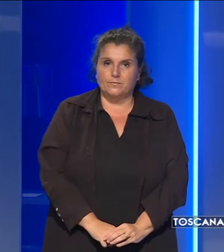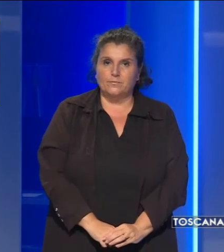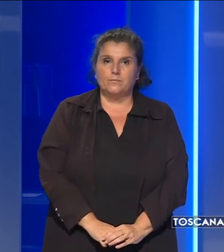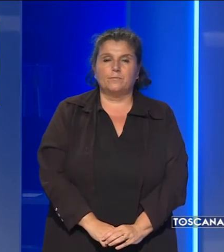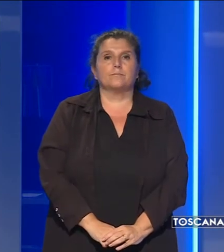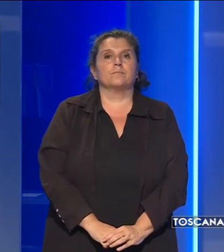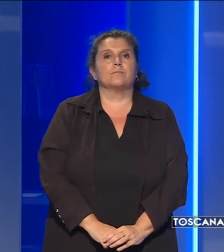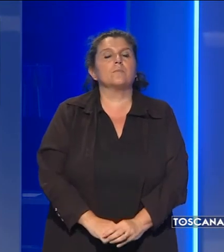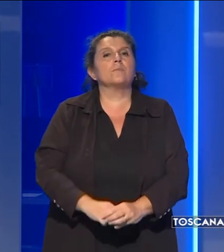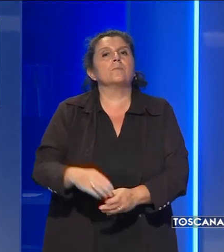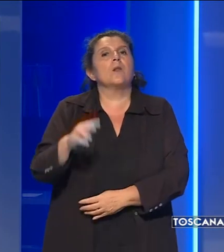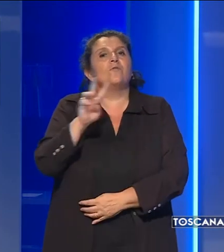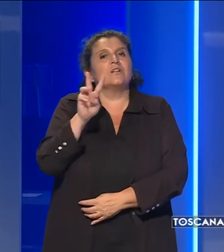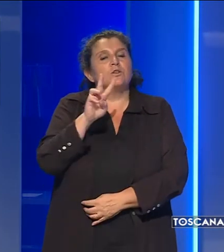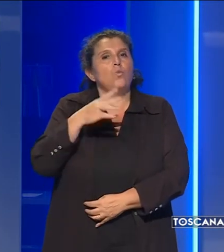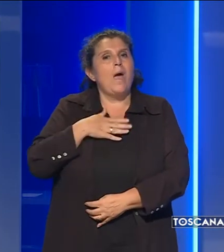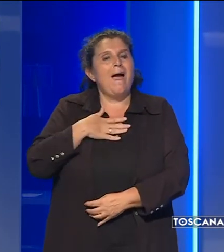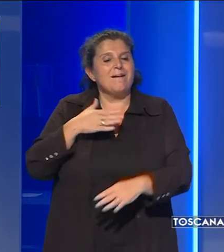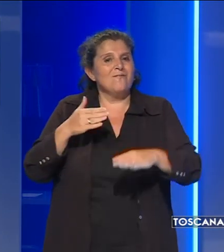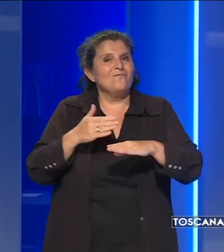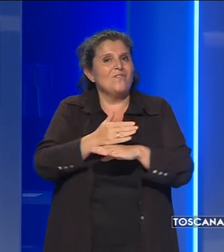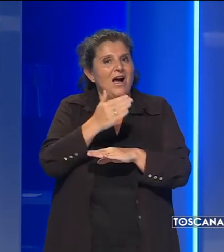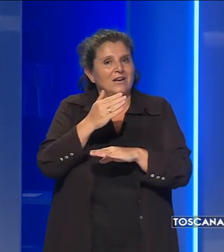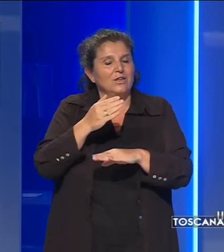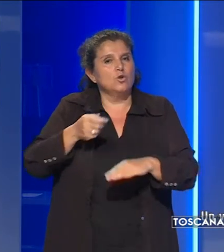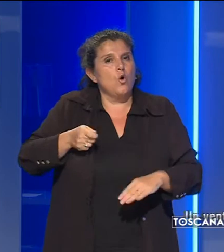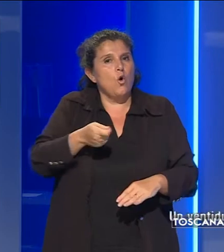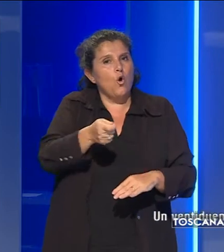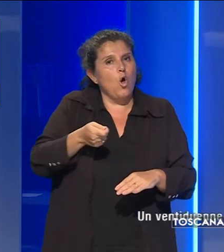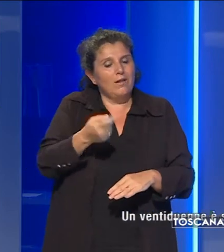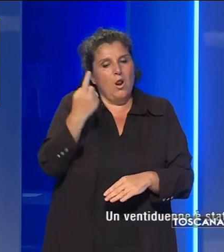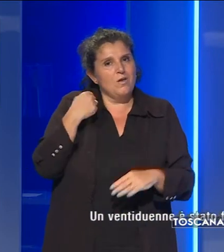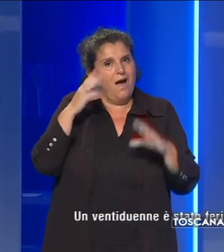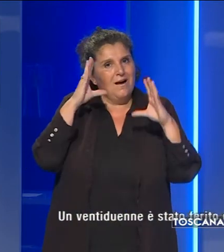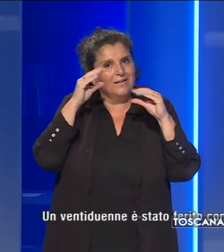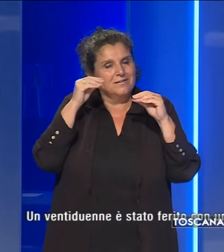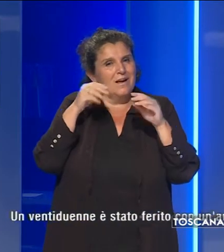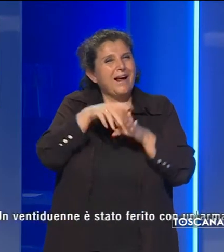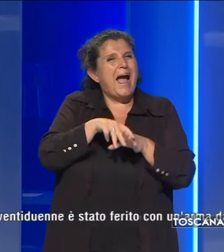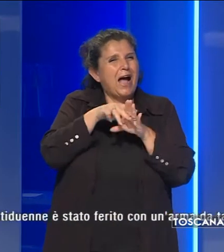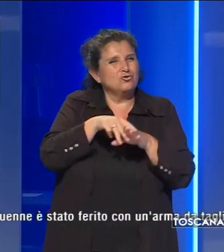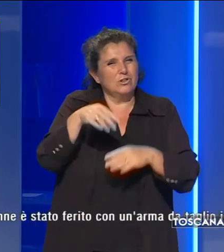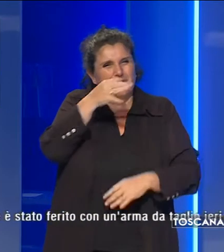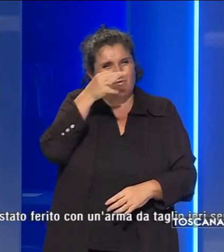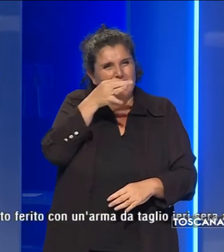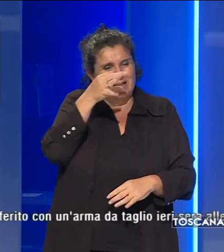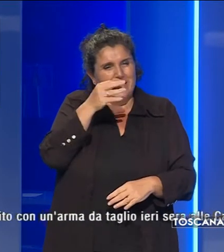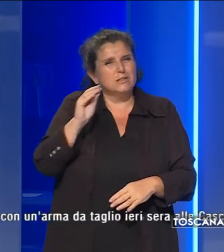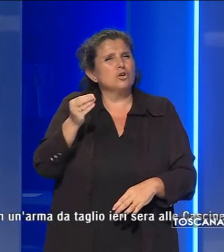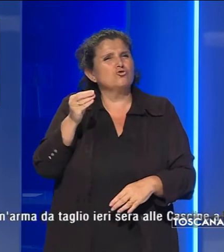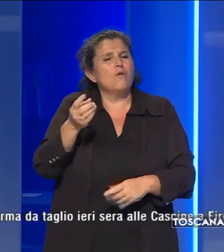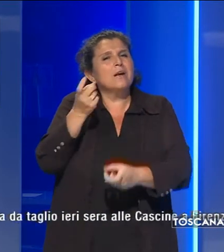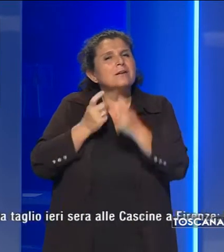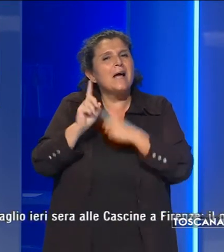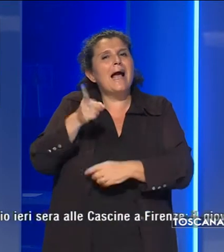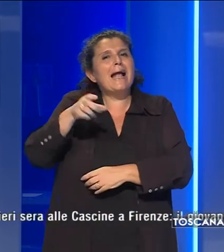Un 22enne è stato ferito con un'arma da taglio ieri sera alle Cascine a Firenze. Il giovane